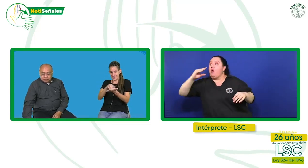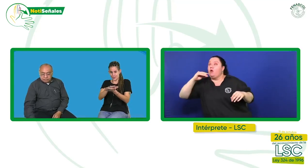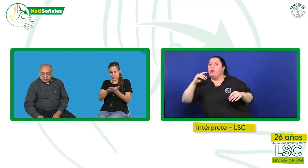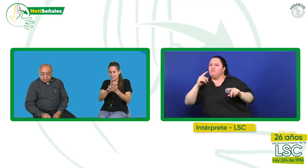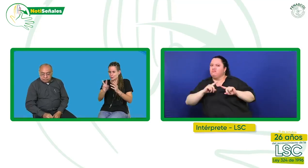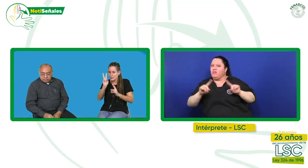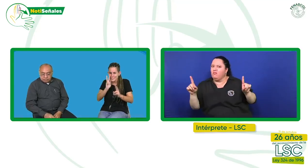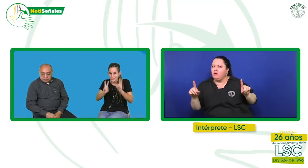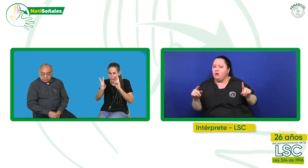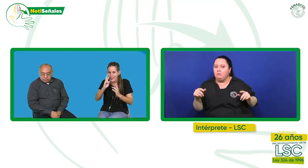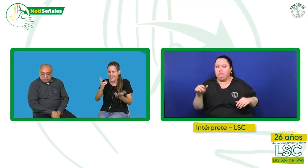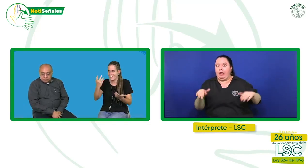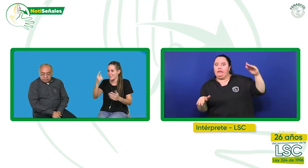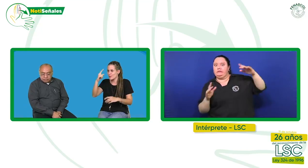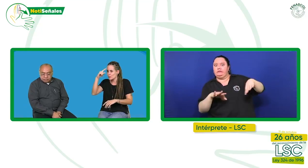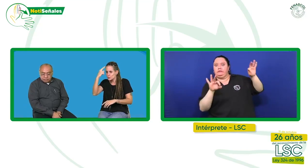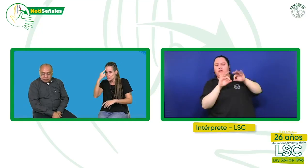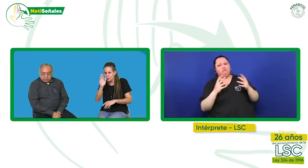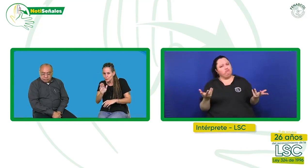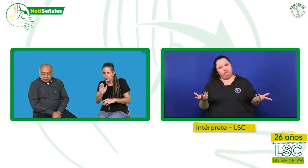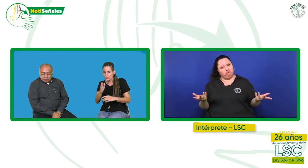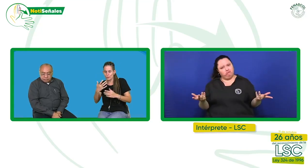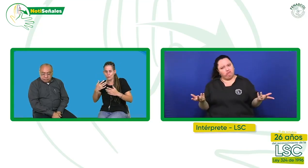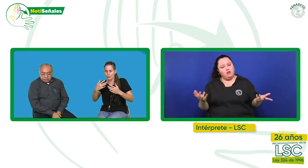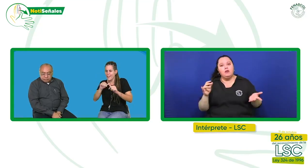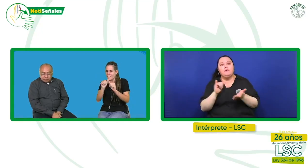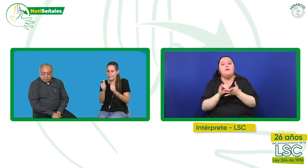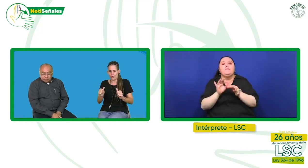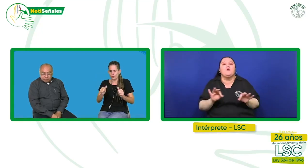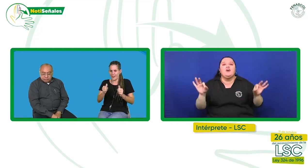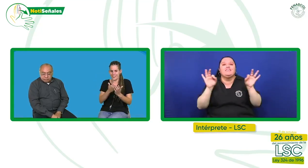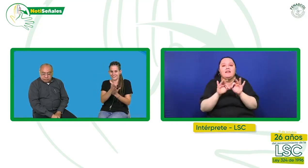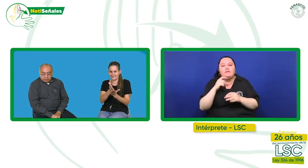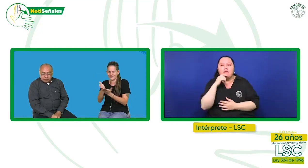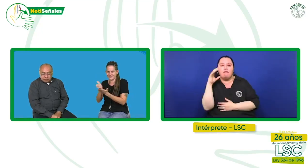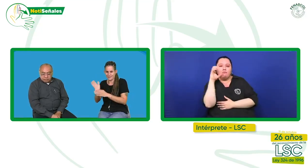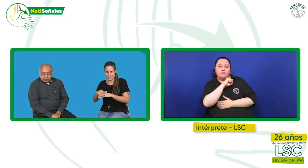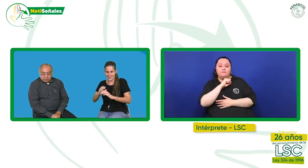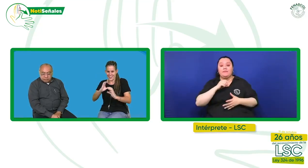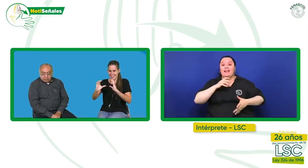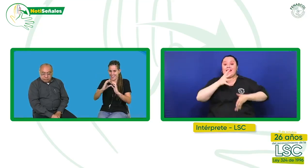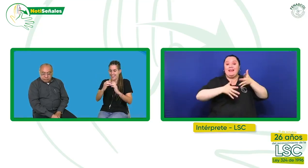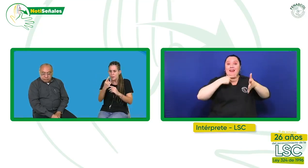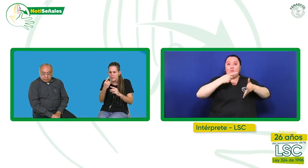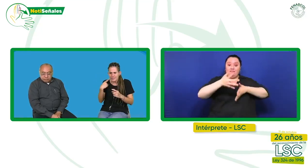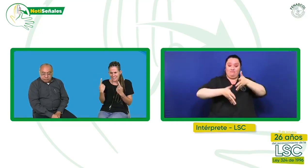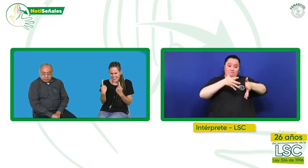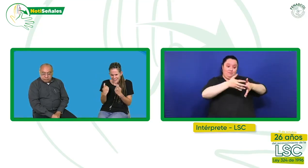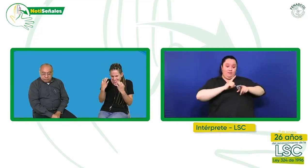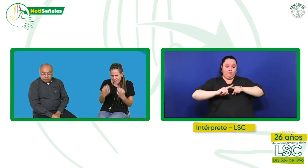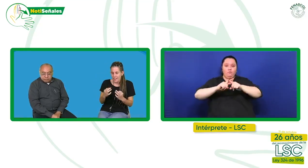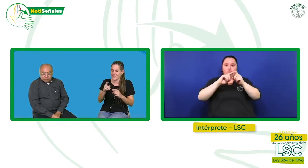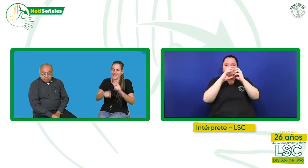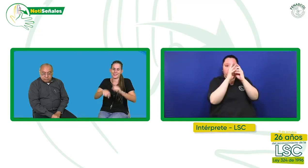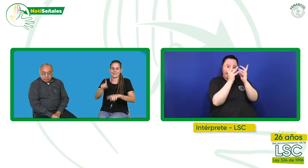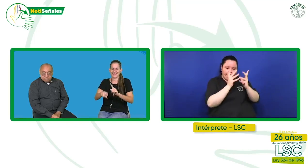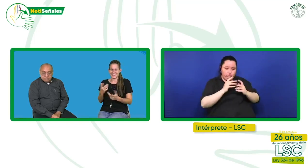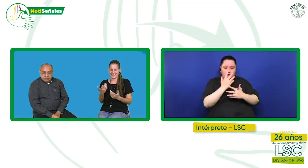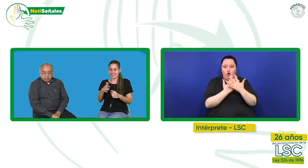son más importantes que no. Ahora, es muy importante que tengamos presente que las lenguas signadas son mucho más plásticas, tienen mucho más recursos para